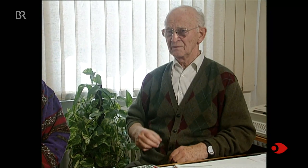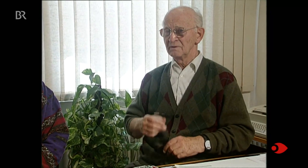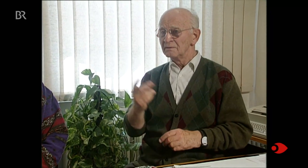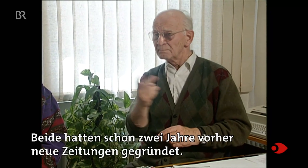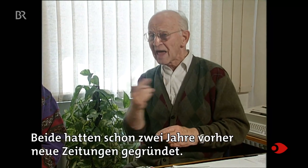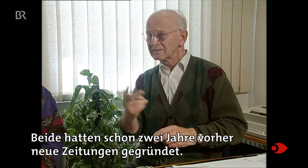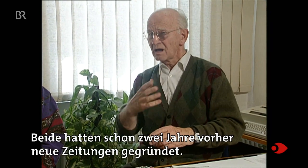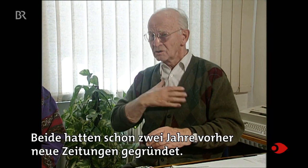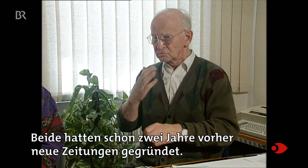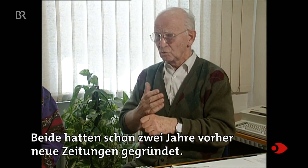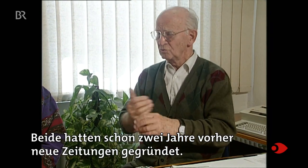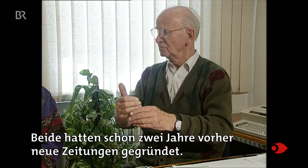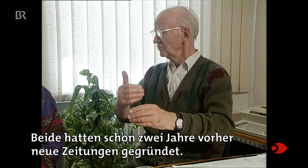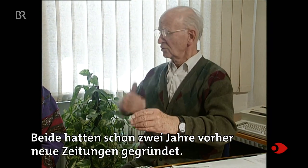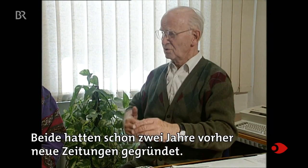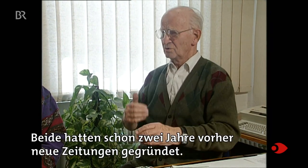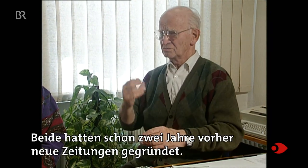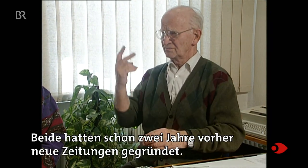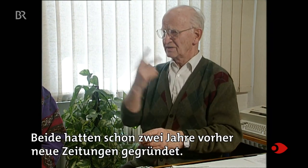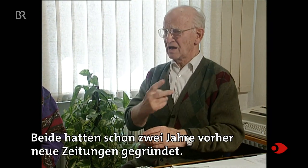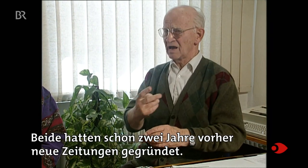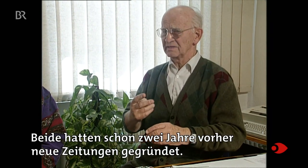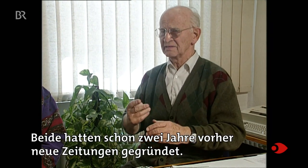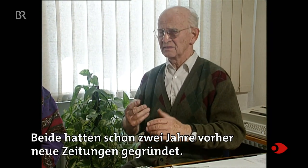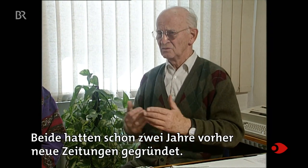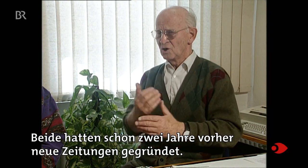Beide hatten schon zwei Jahre vorher neue Zeitungen gegründet.